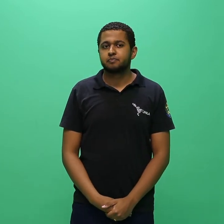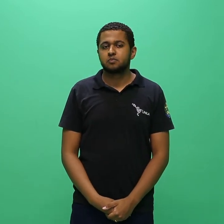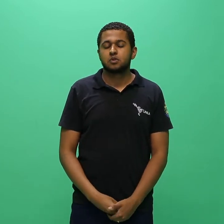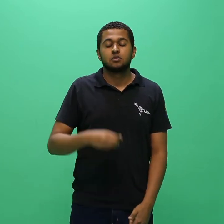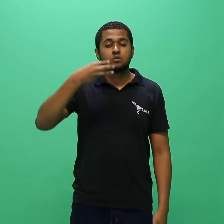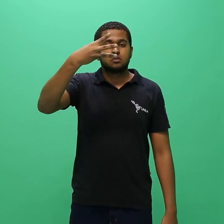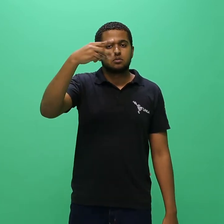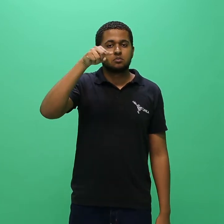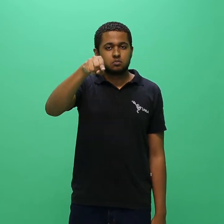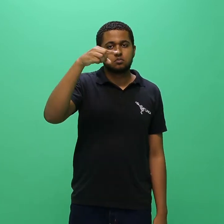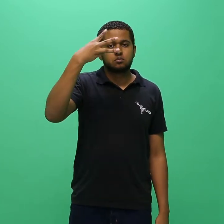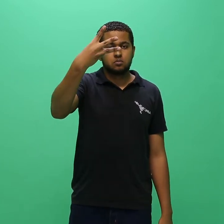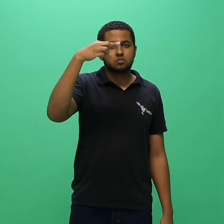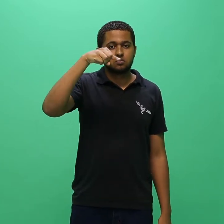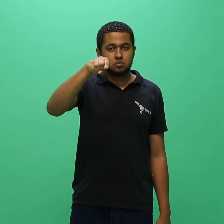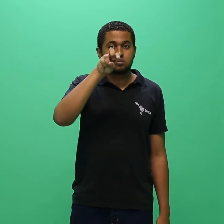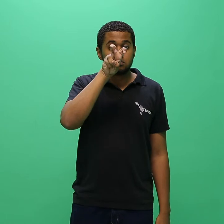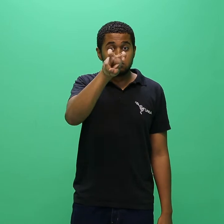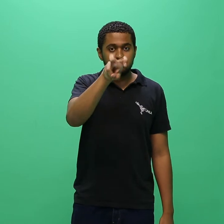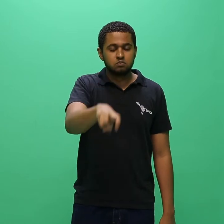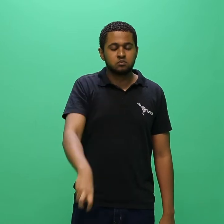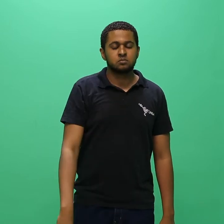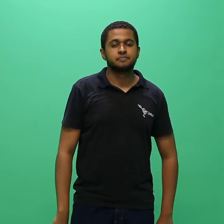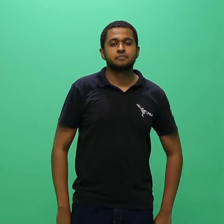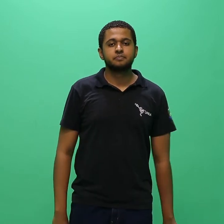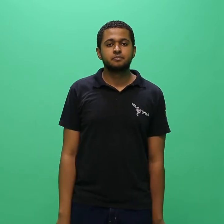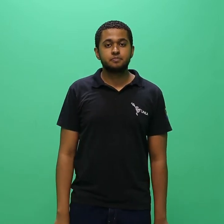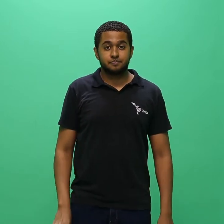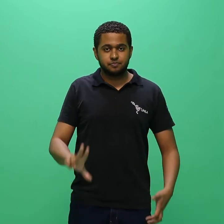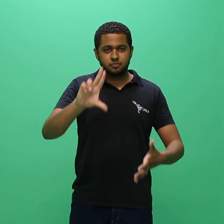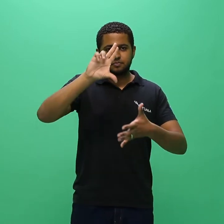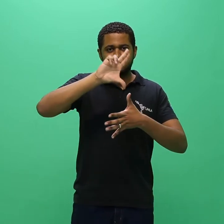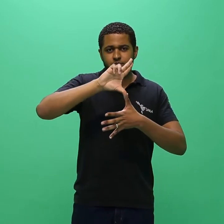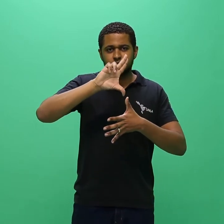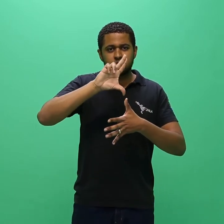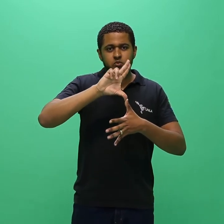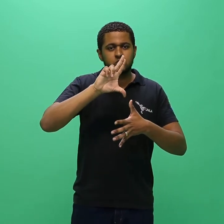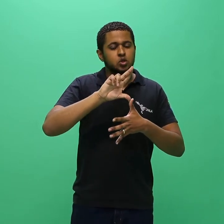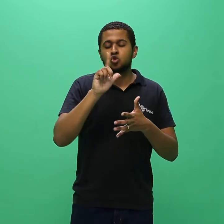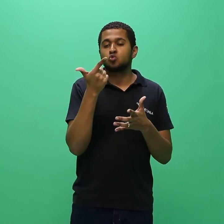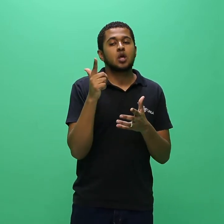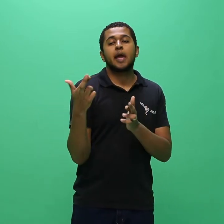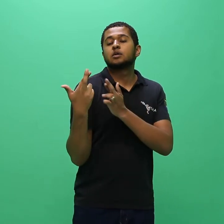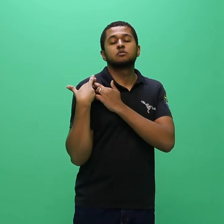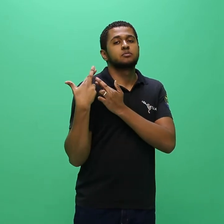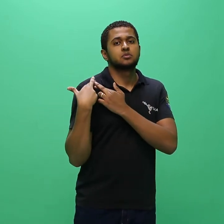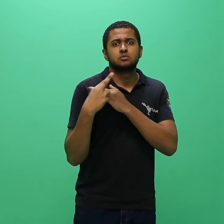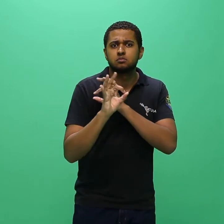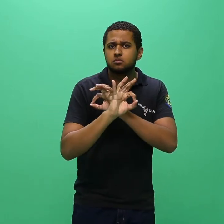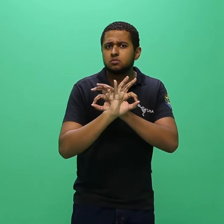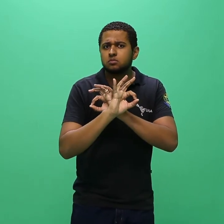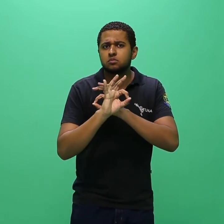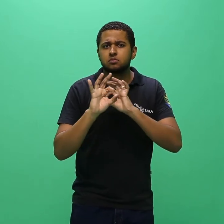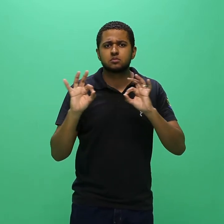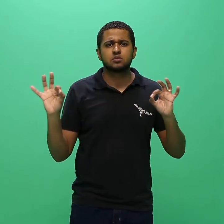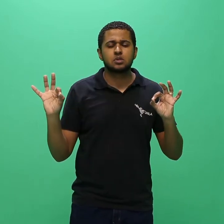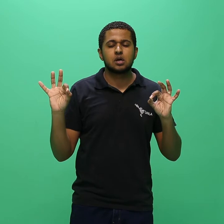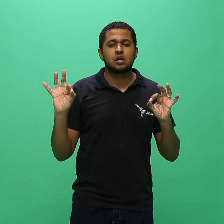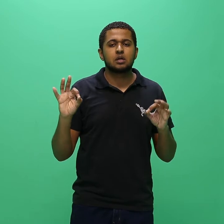3.3.5. A Unila não se responsabilizará por